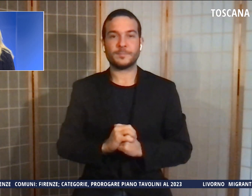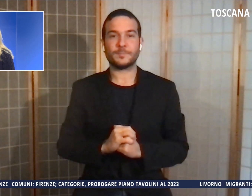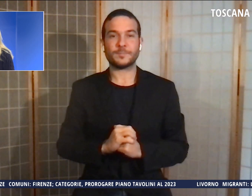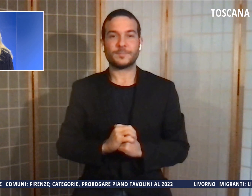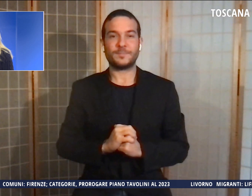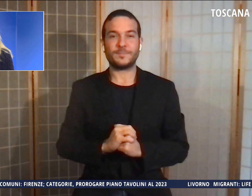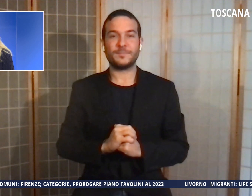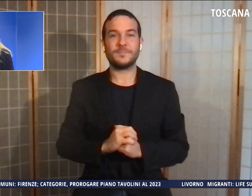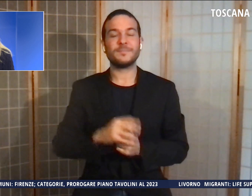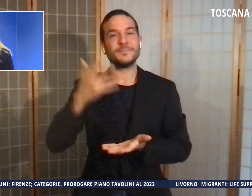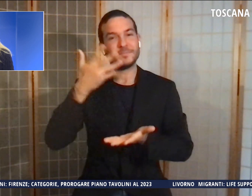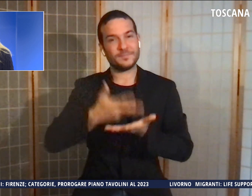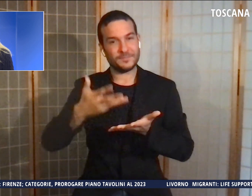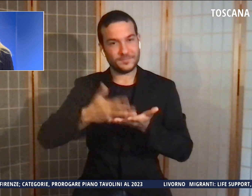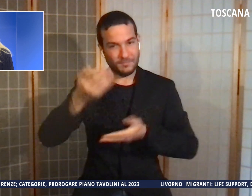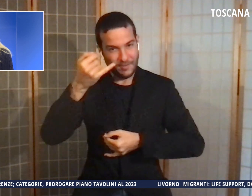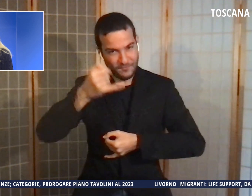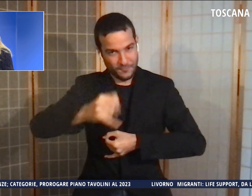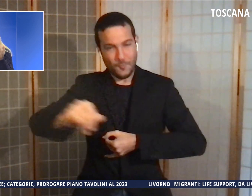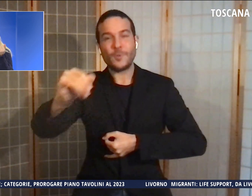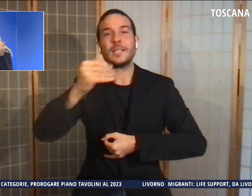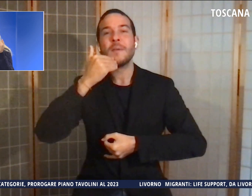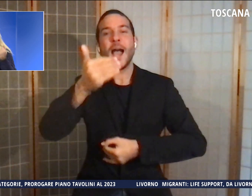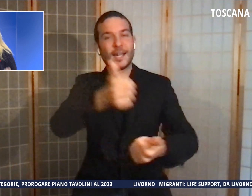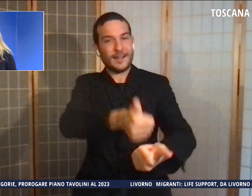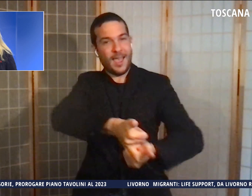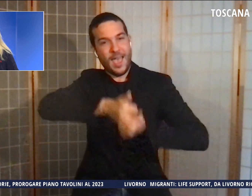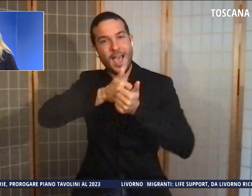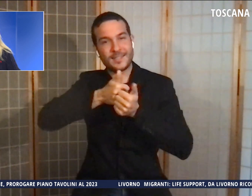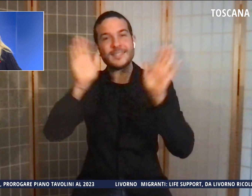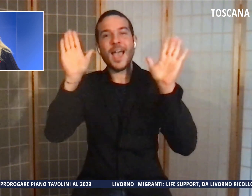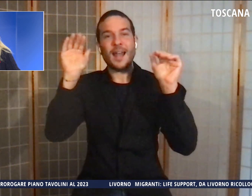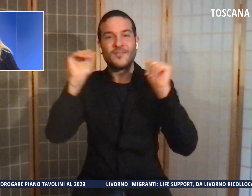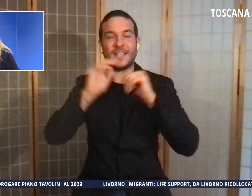E anche per questa sera è tutto. Grazie per averci seguiti. Arrivederci. Grazie.